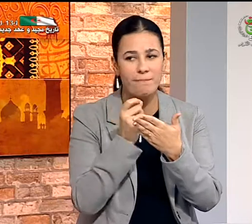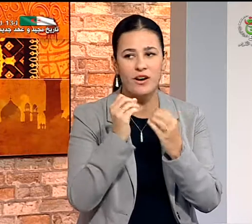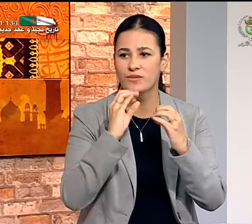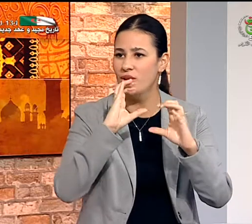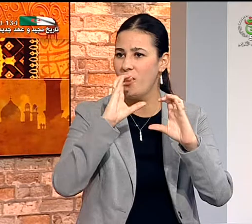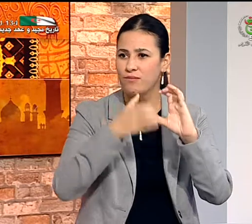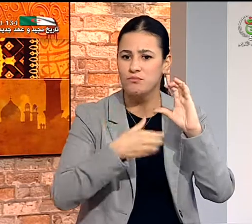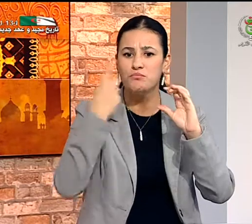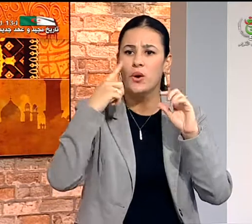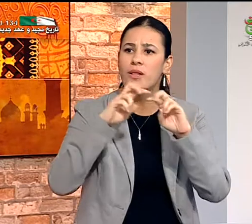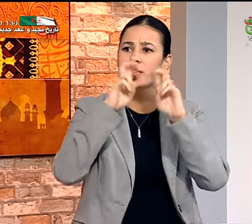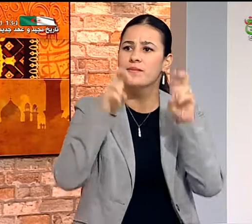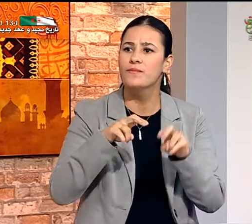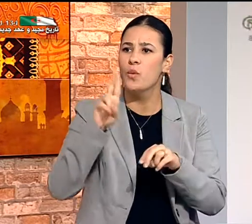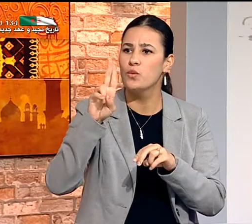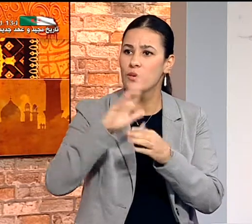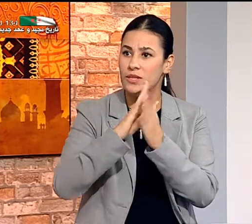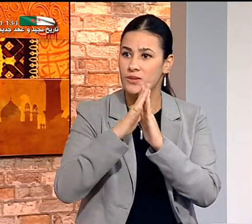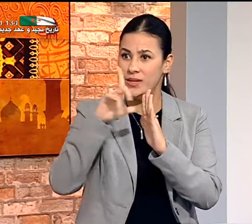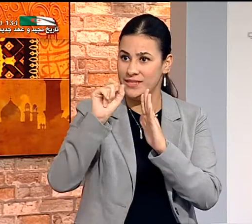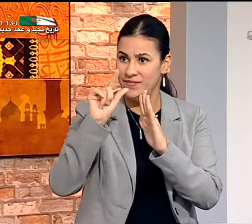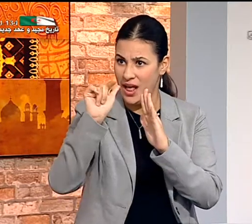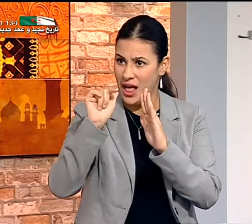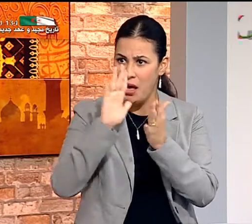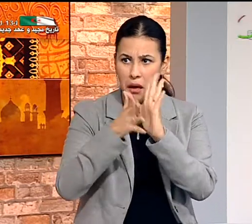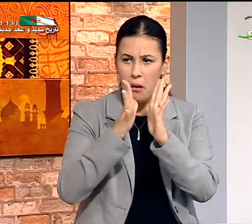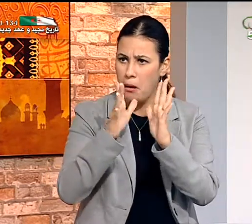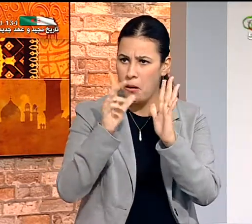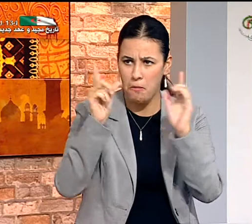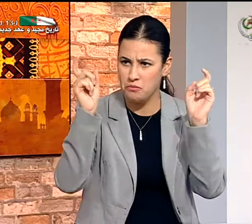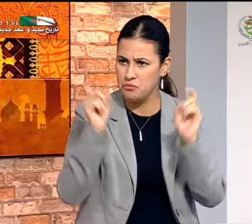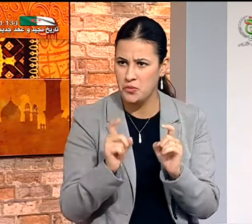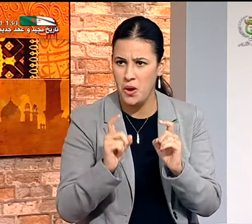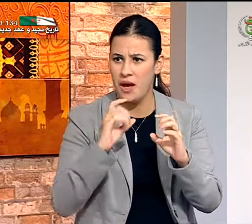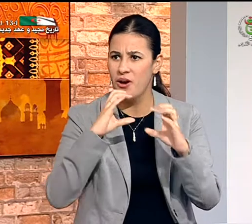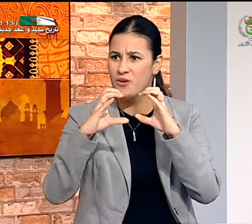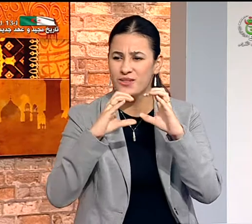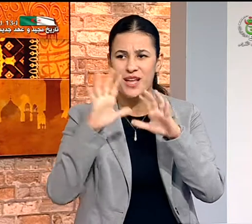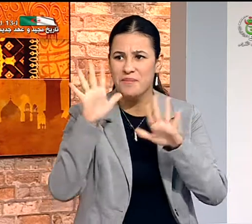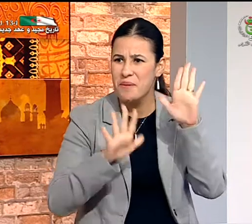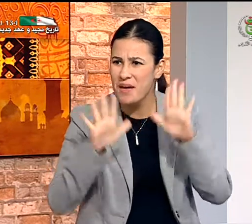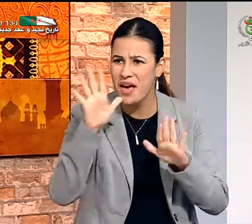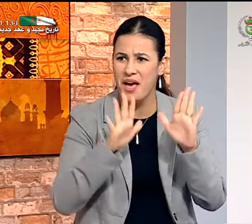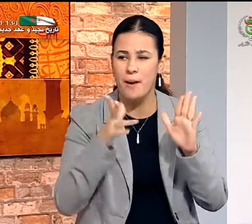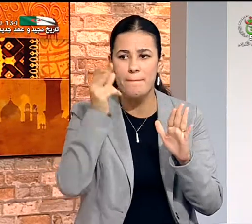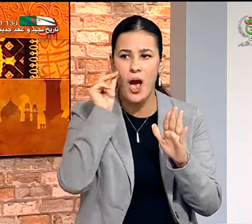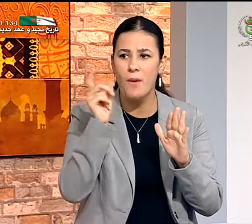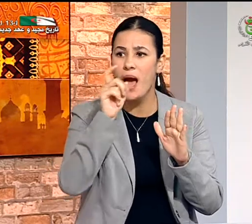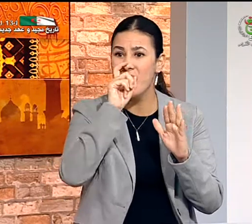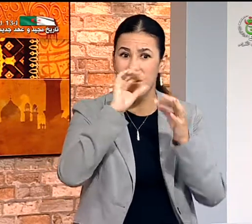الطريقة والتعليمية كانت يعني ناقصة جدا يعني حتى التواصل مع الأستاذ لم